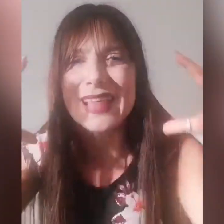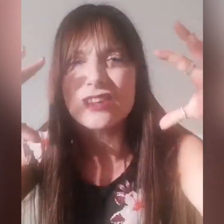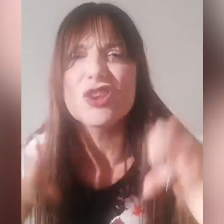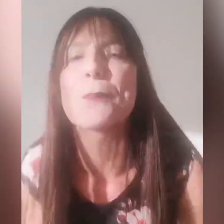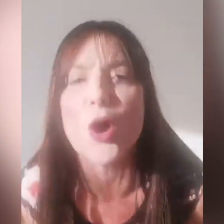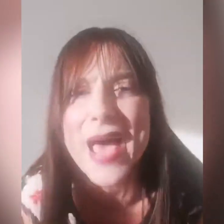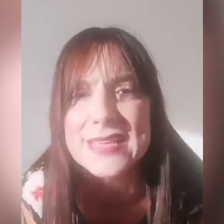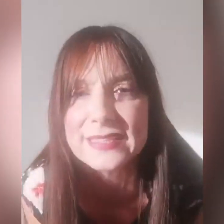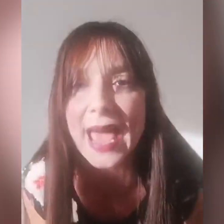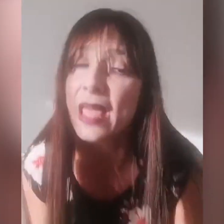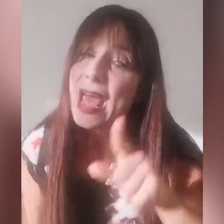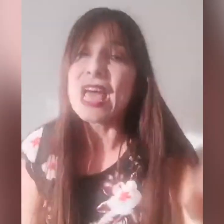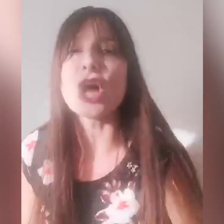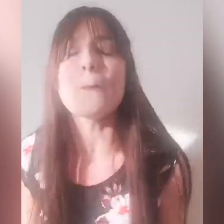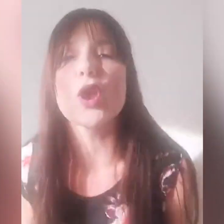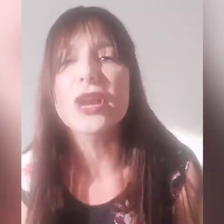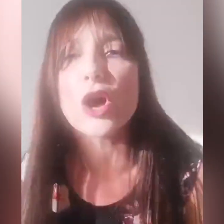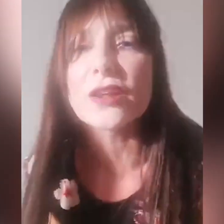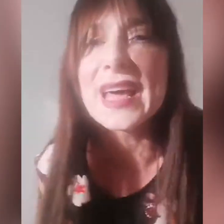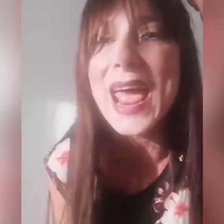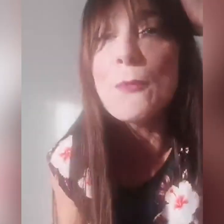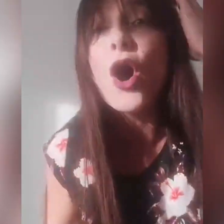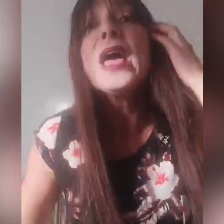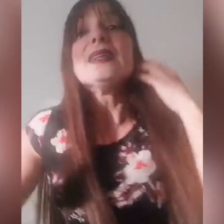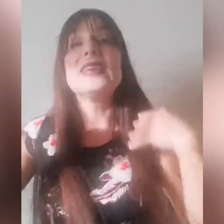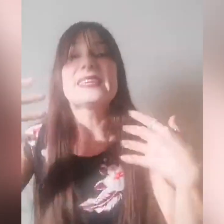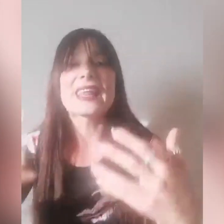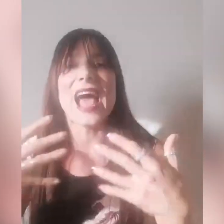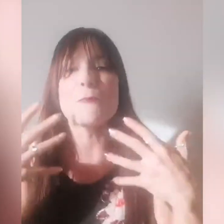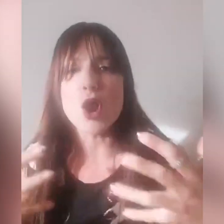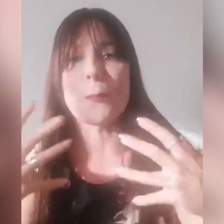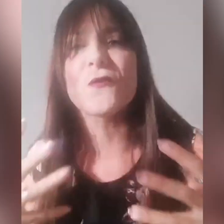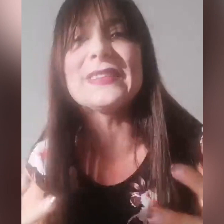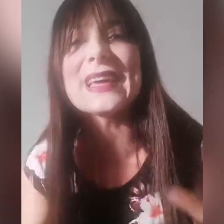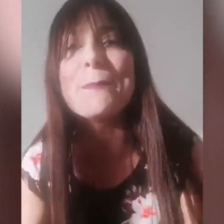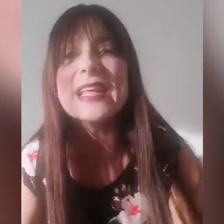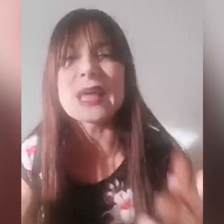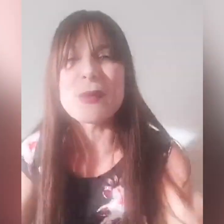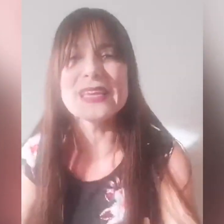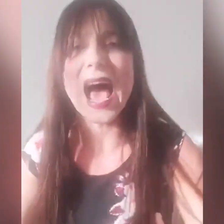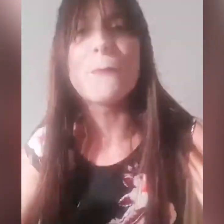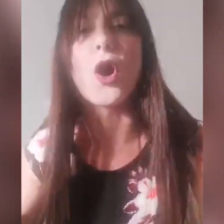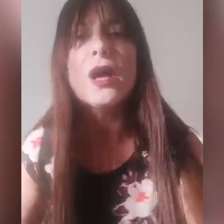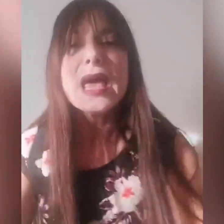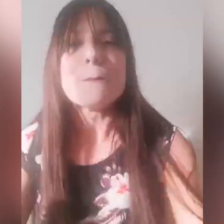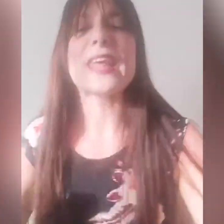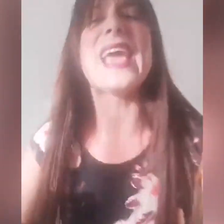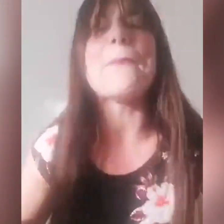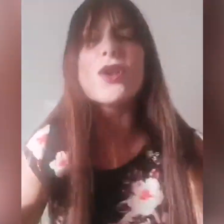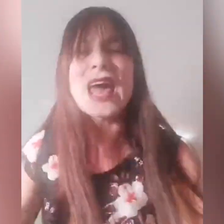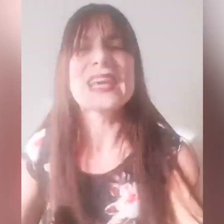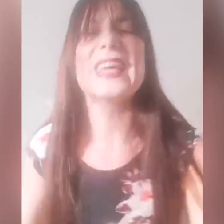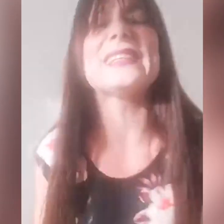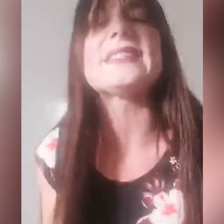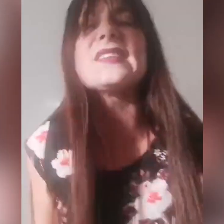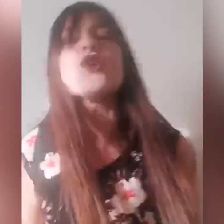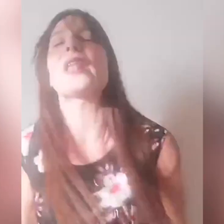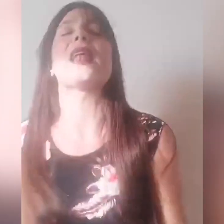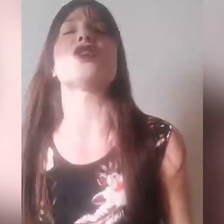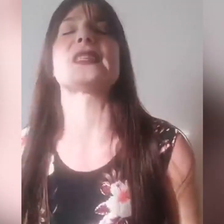darci promesse! dopo lo ricorderemo, dichiariamolo profeticamente, preghiamo! Preghiamo l'allegria del Signore, la nostra